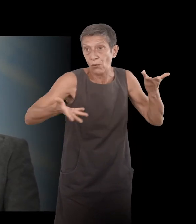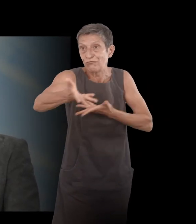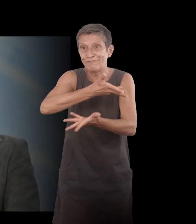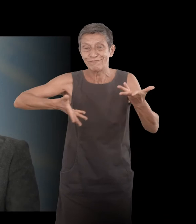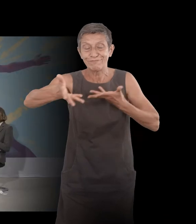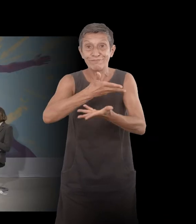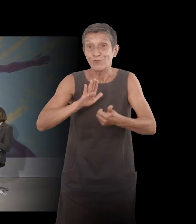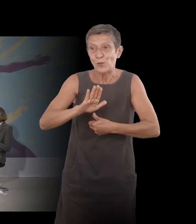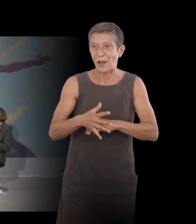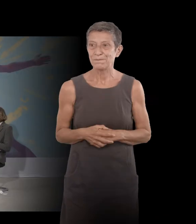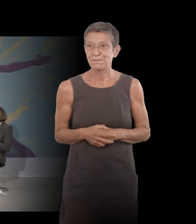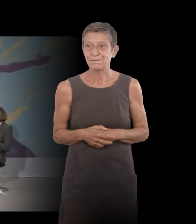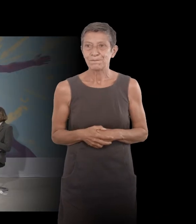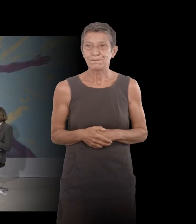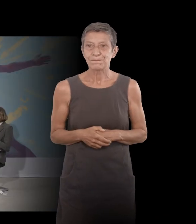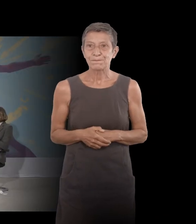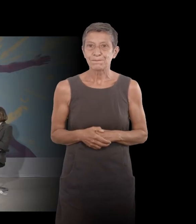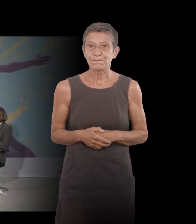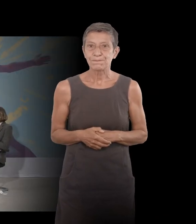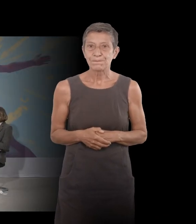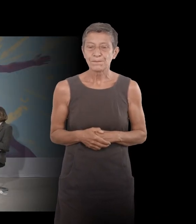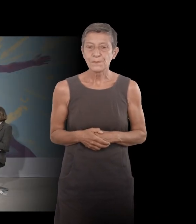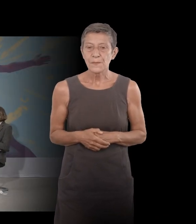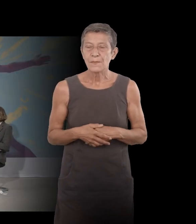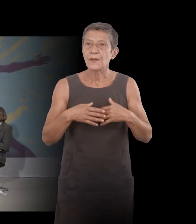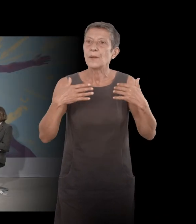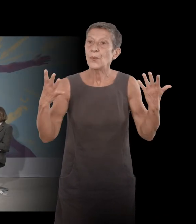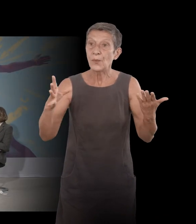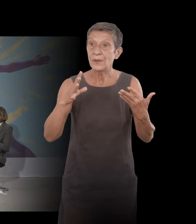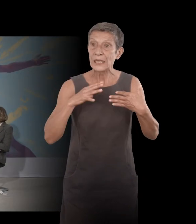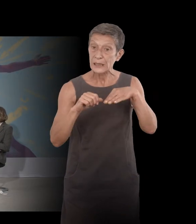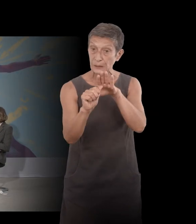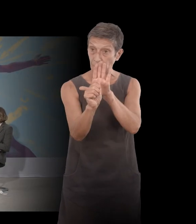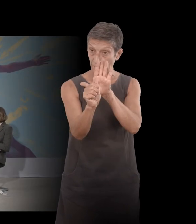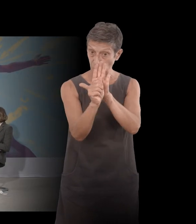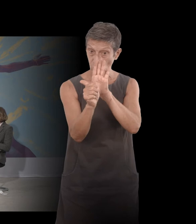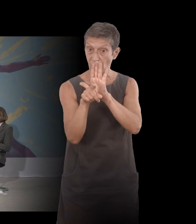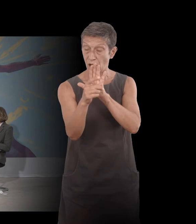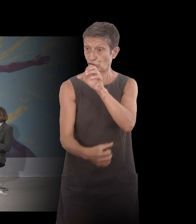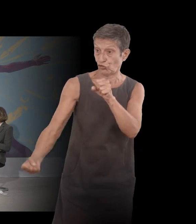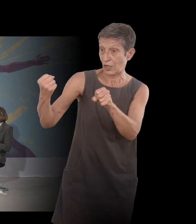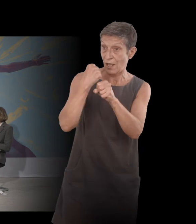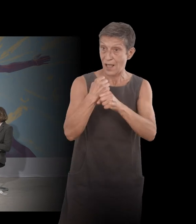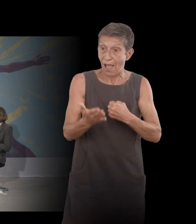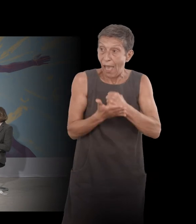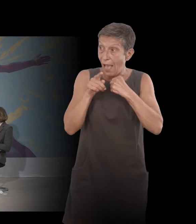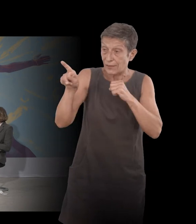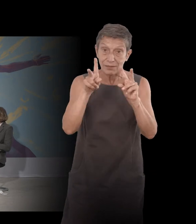Vous parlez des personnages que vous mettez en scène qui vous aident à parler de la maladie. Claire Marin,